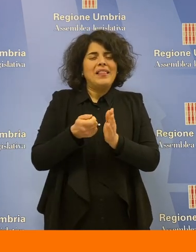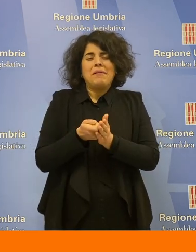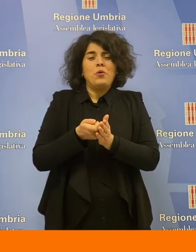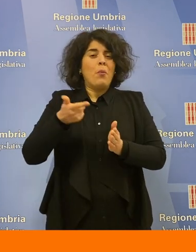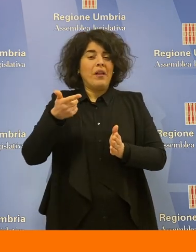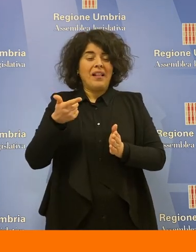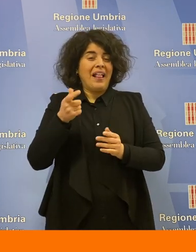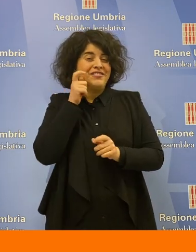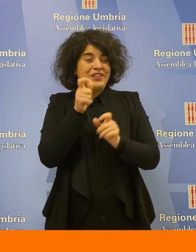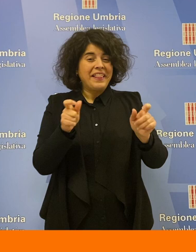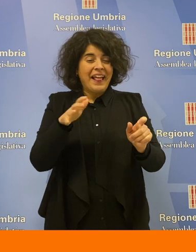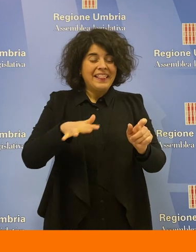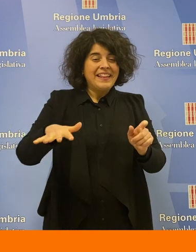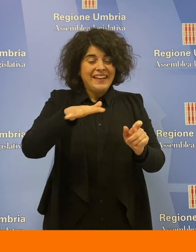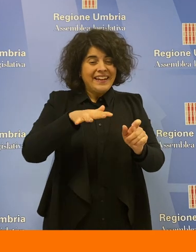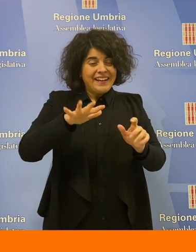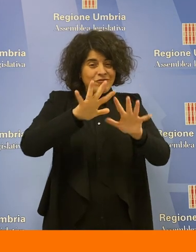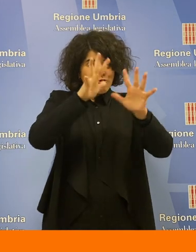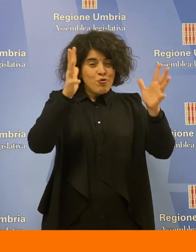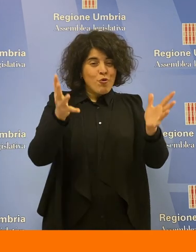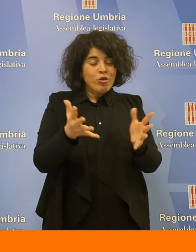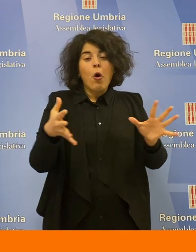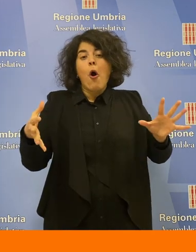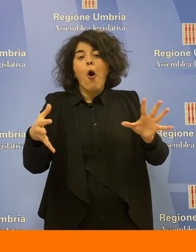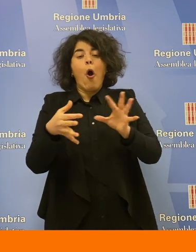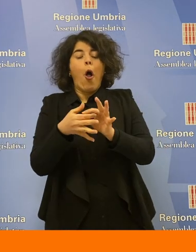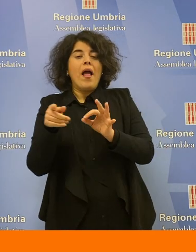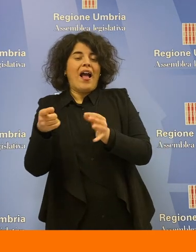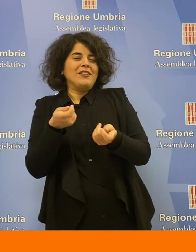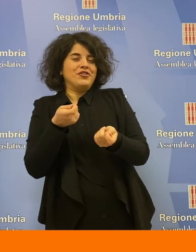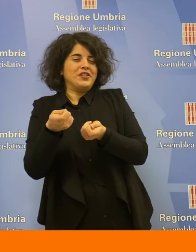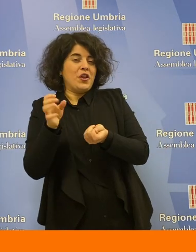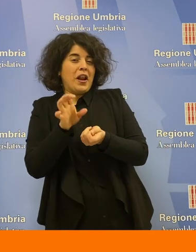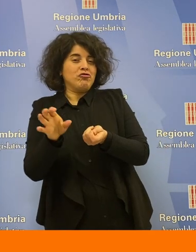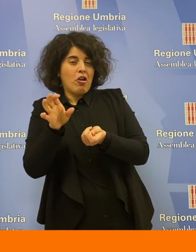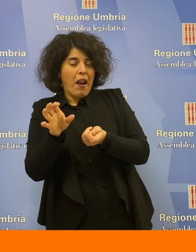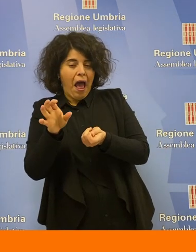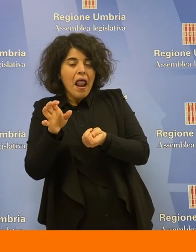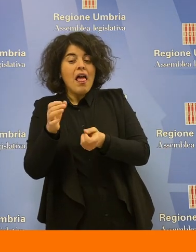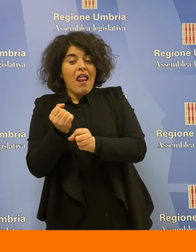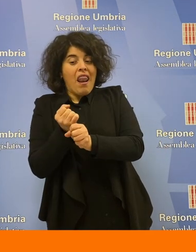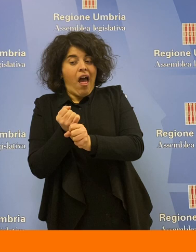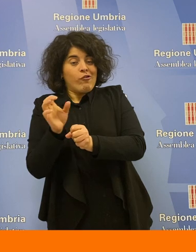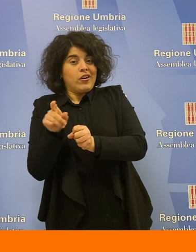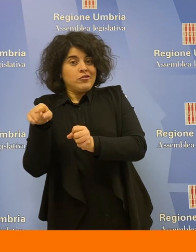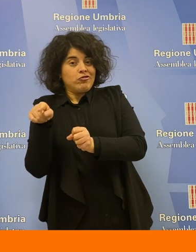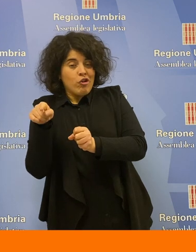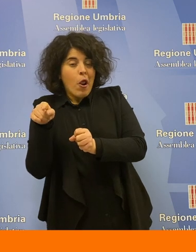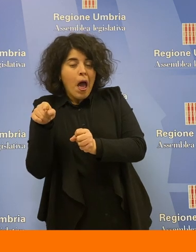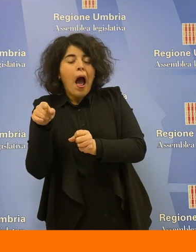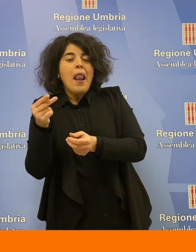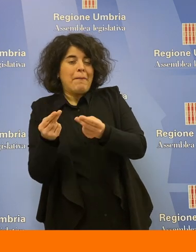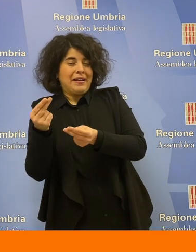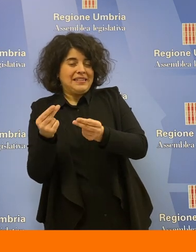principali dei cittadini passano attraverso la regione e il difensore civico controlla e verifica che l'attività degli